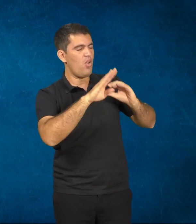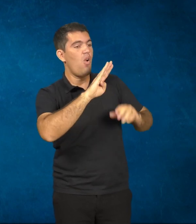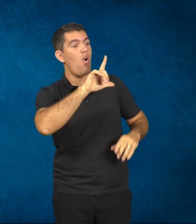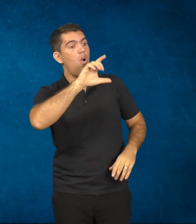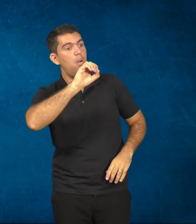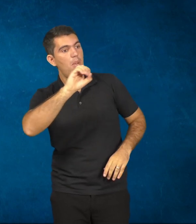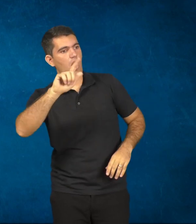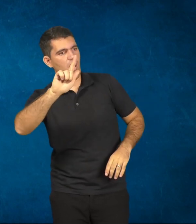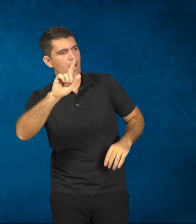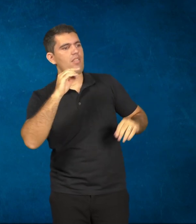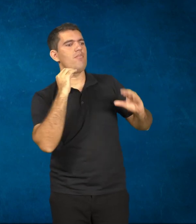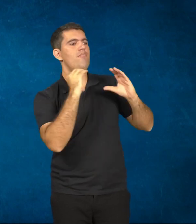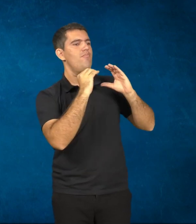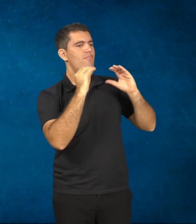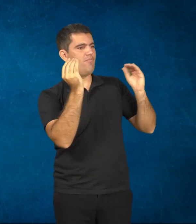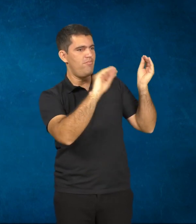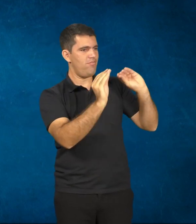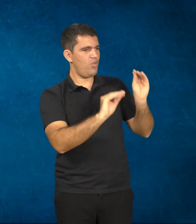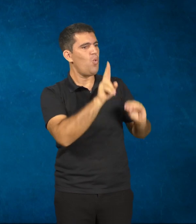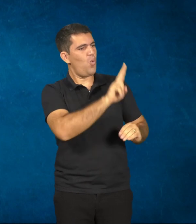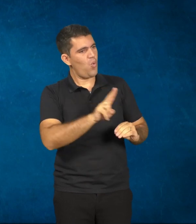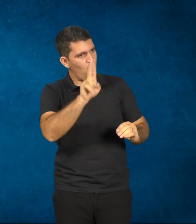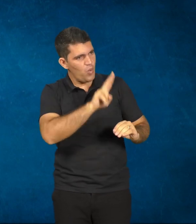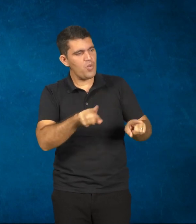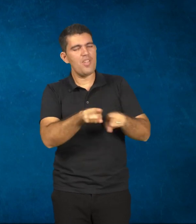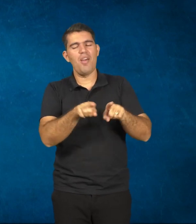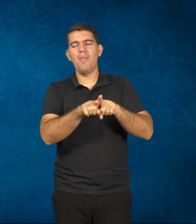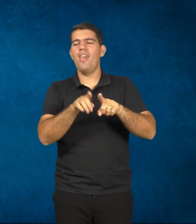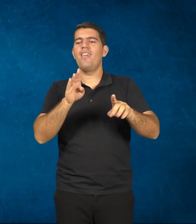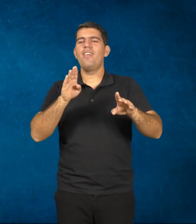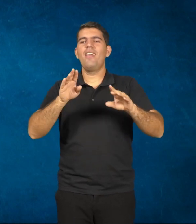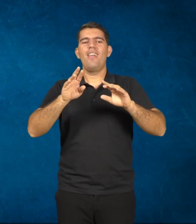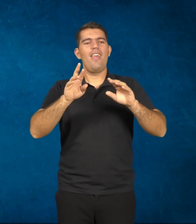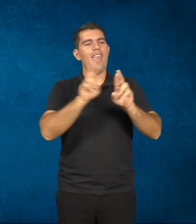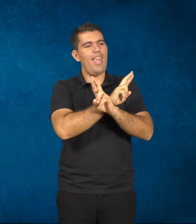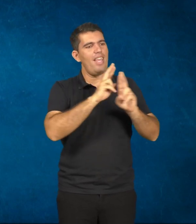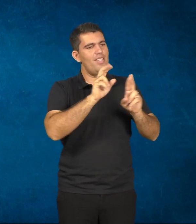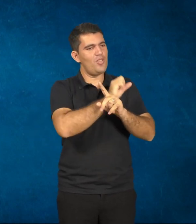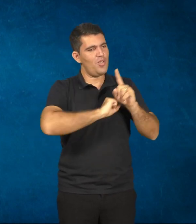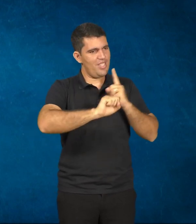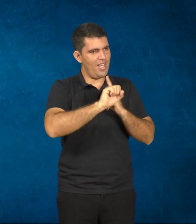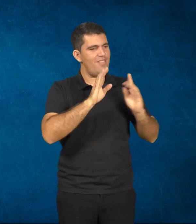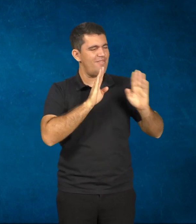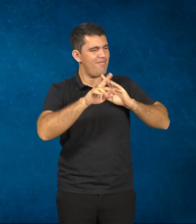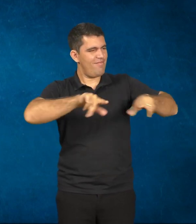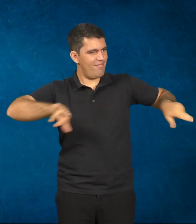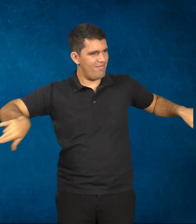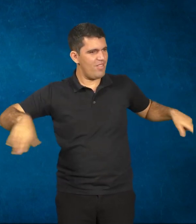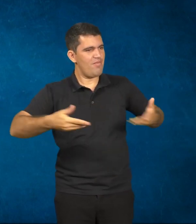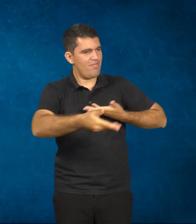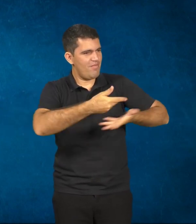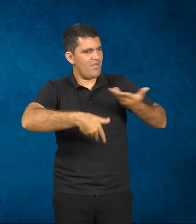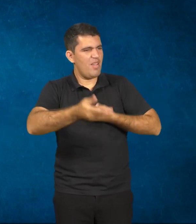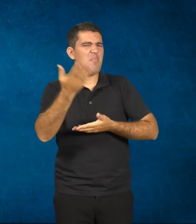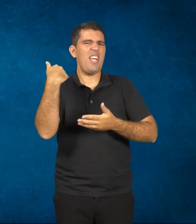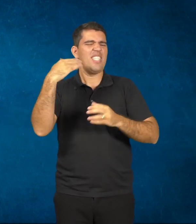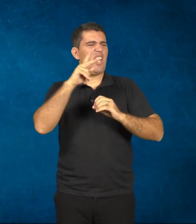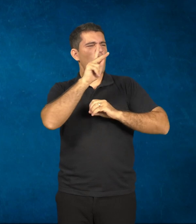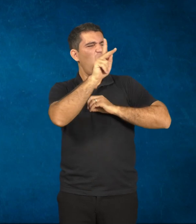experimentos com o uso de redes sociais colaborativas nas minhas aulas na faculdade já há vários anos, desde Orkut, desde o final